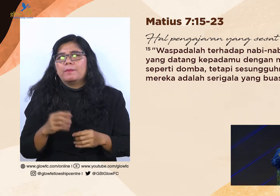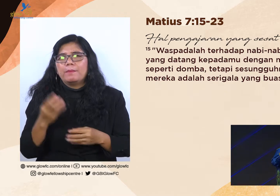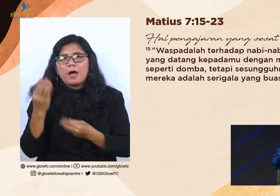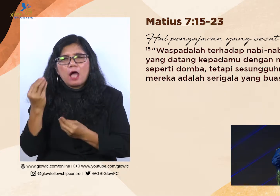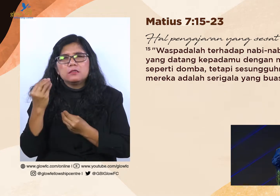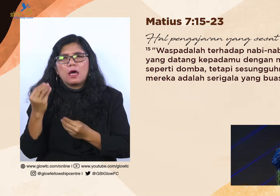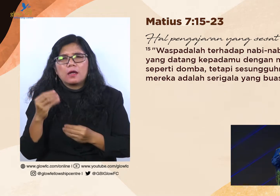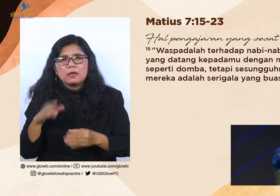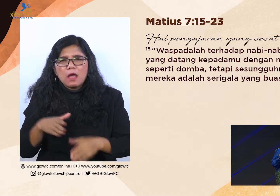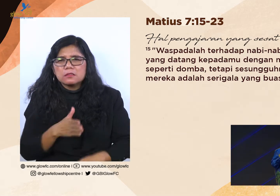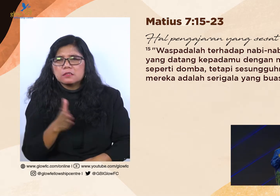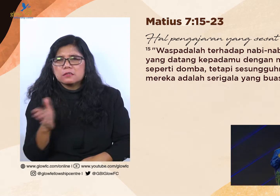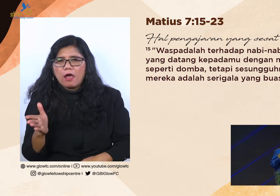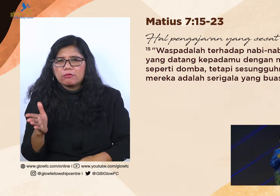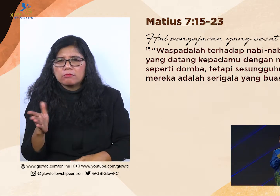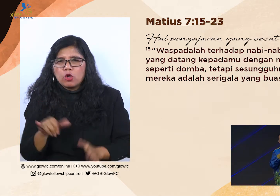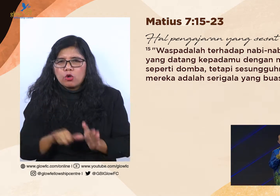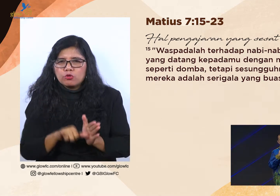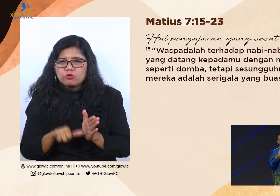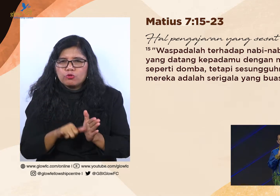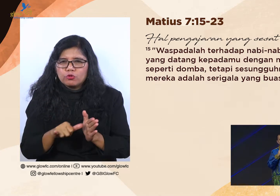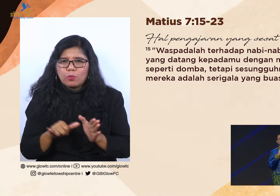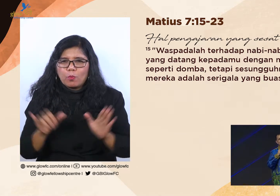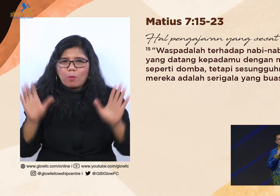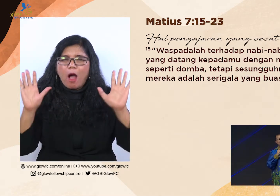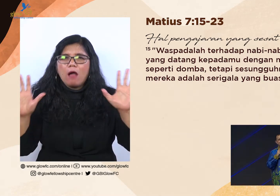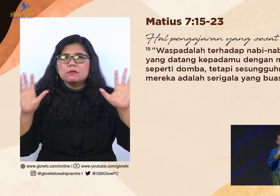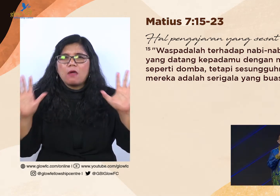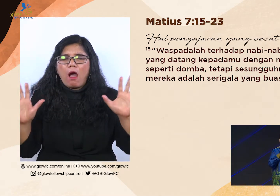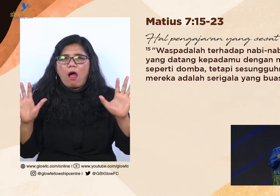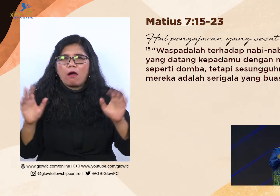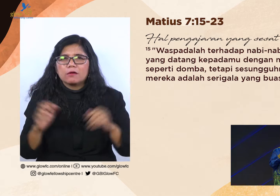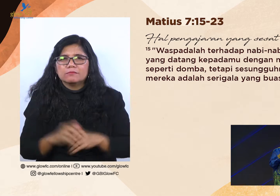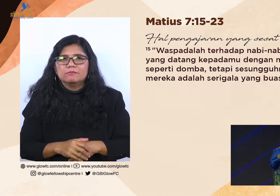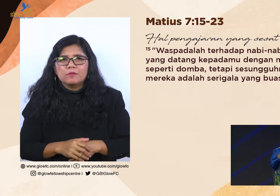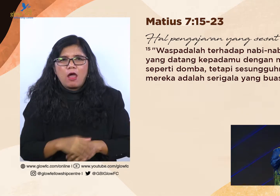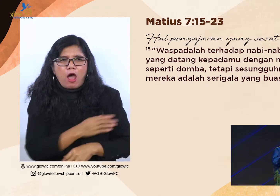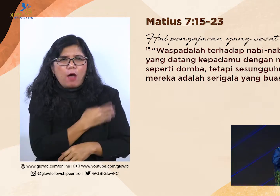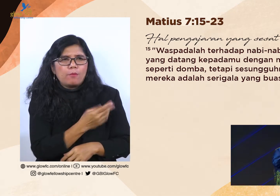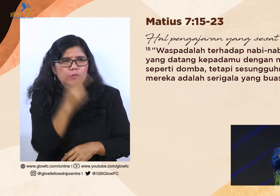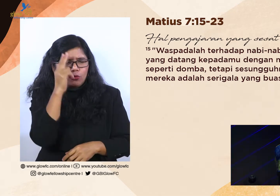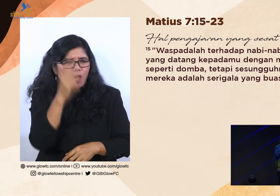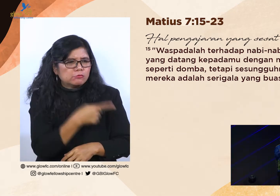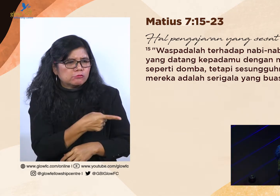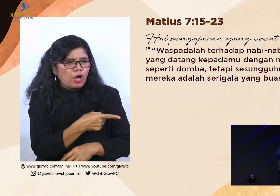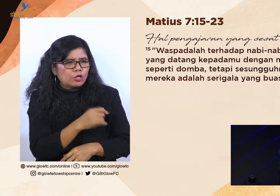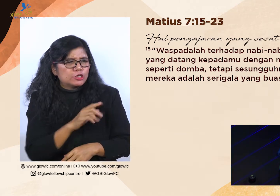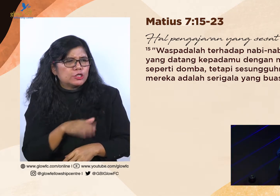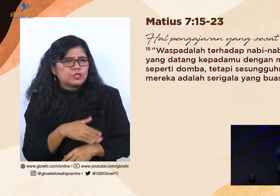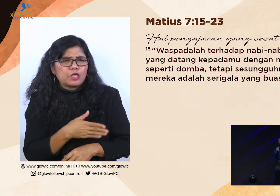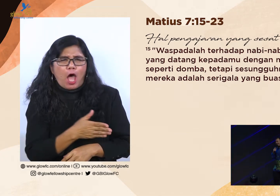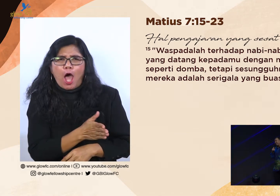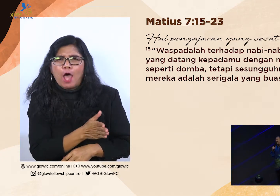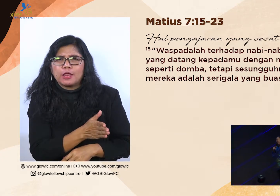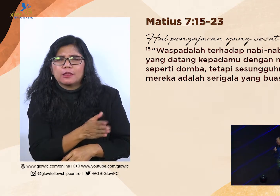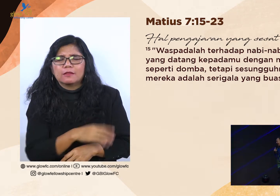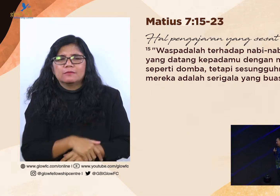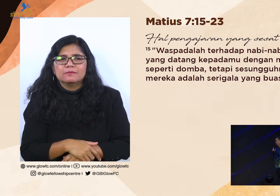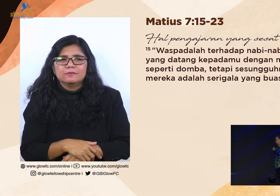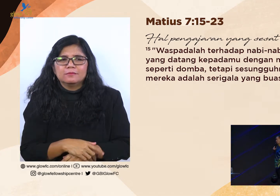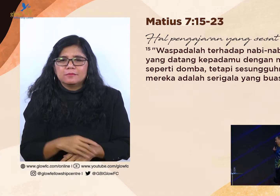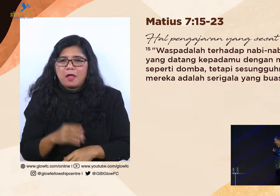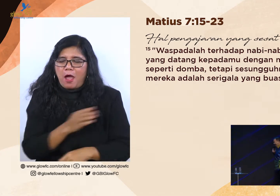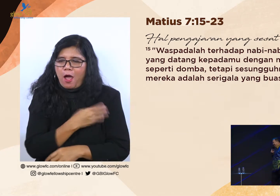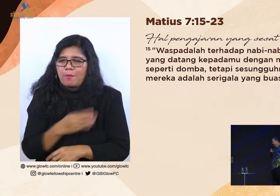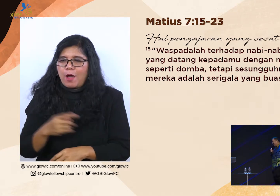banyak di Youtube-youtube, suruh sedara. Karena hamba Tuhan satu bilang sama hamba Tuhan lain, itu sesat. Hamba Tuhan satu serang yang